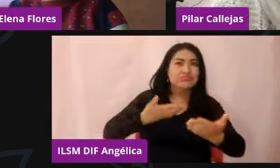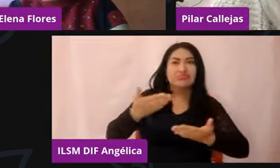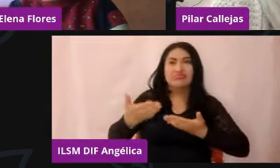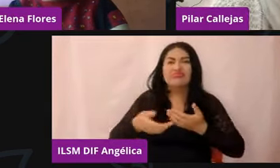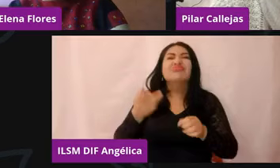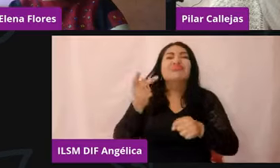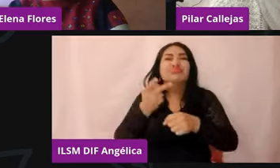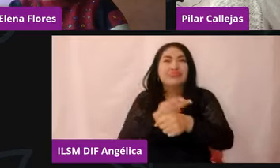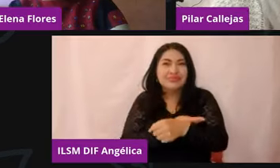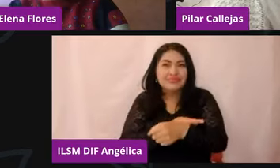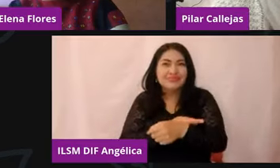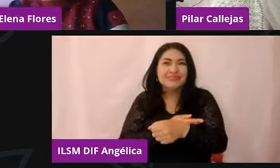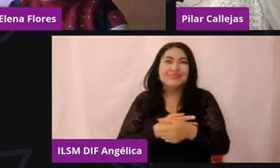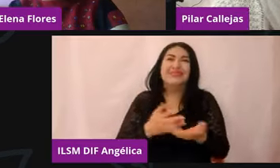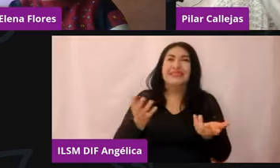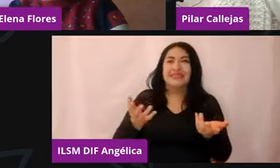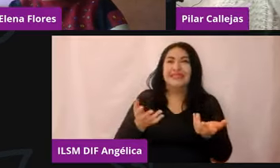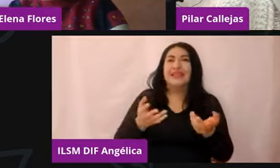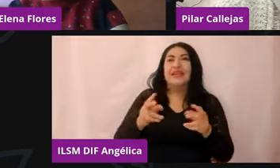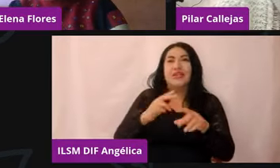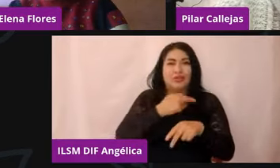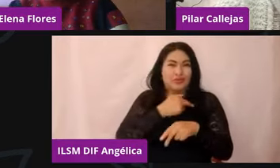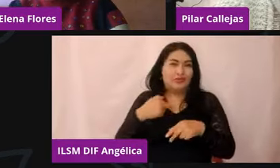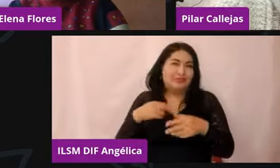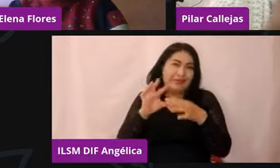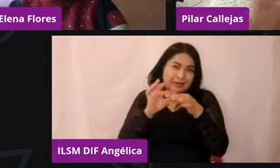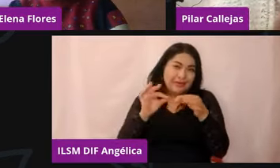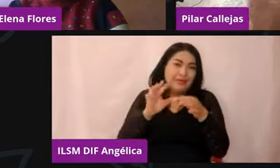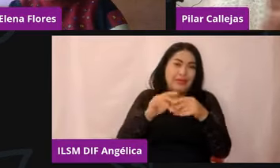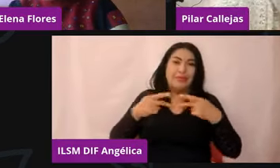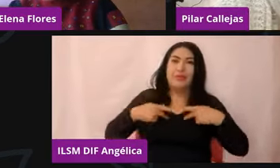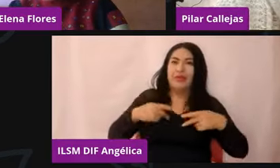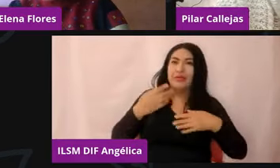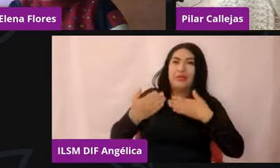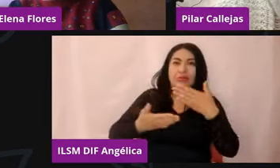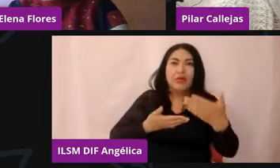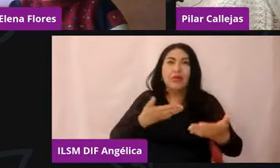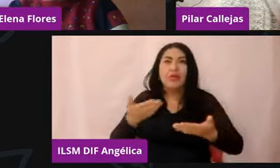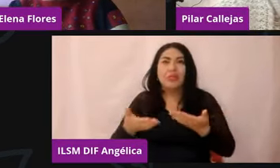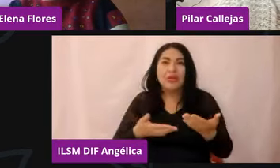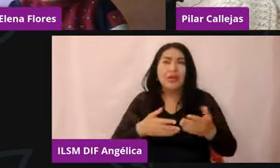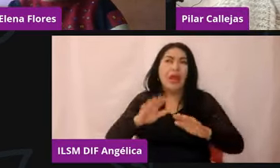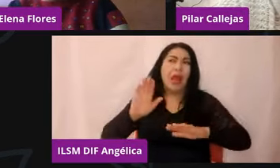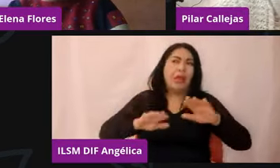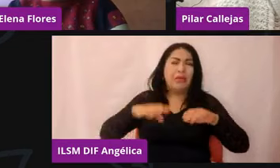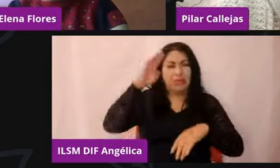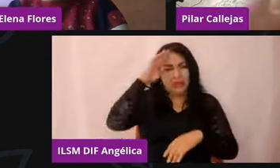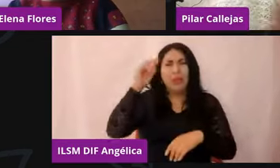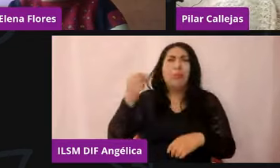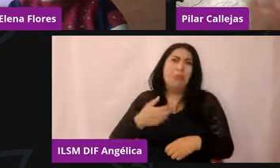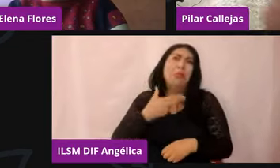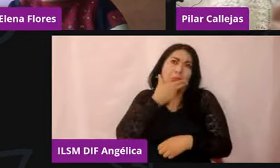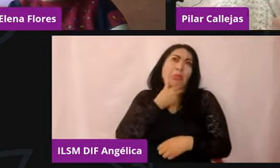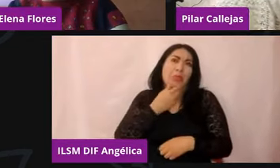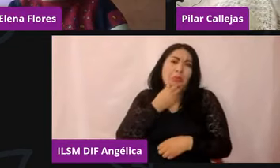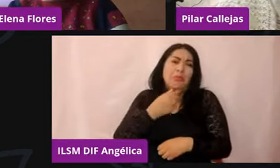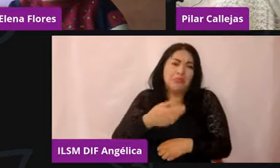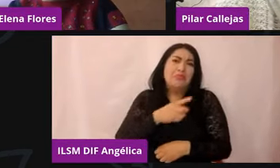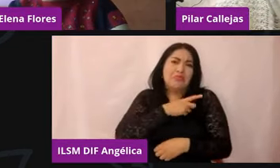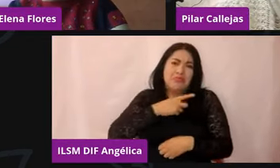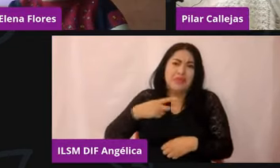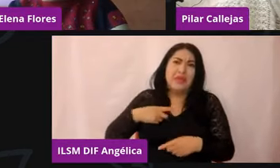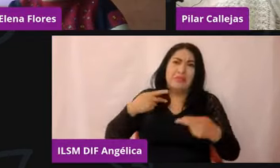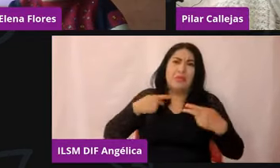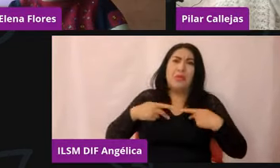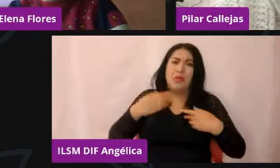cuando hablas de socialización siempre es como que se empieza a decir, no, pues es que el hombre nació social, ¿no? Con toda esta parte de que sabemos socializar,